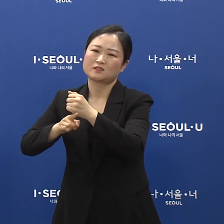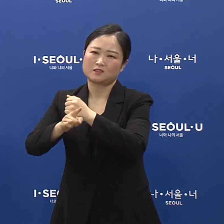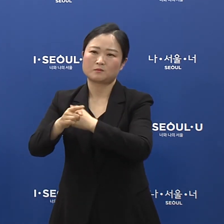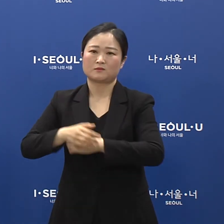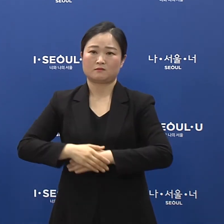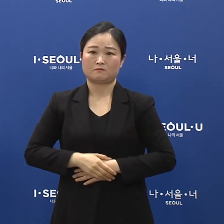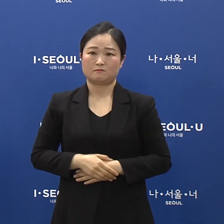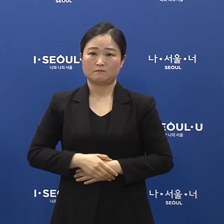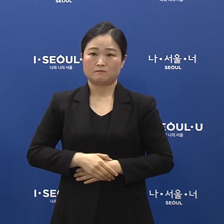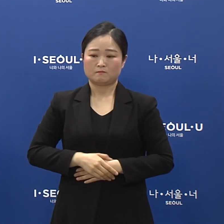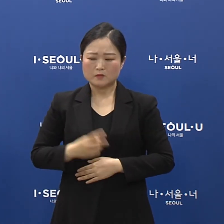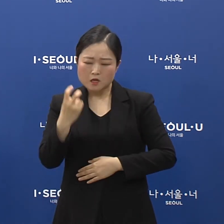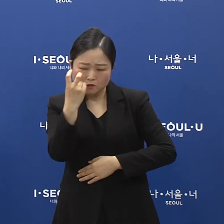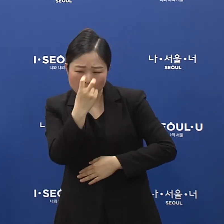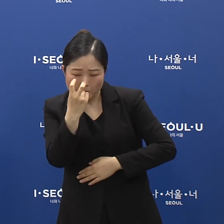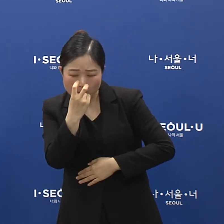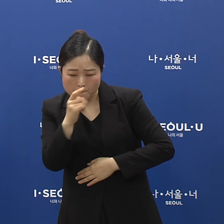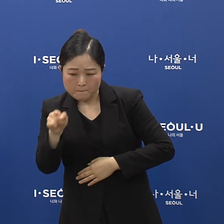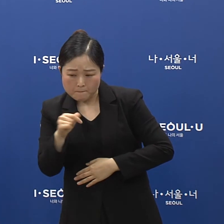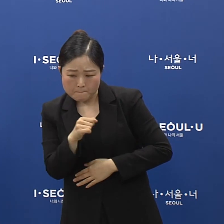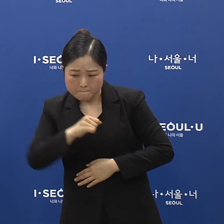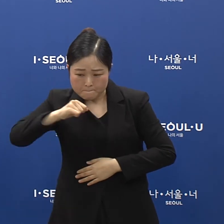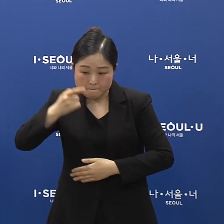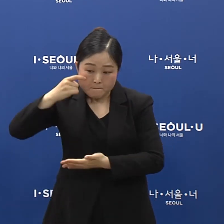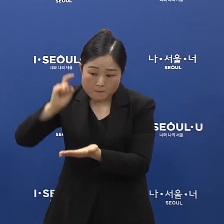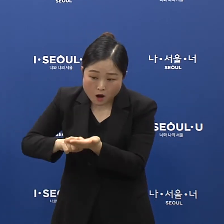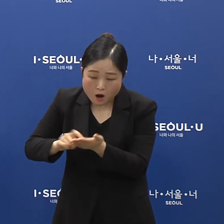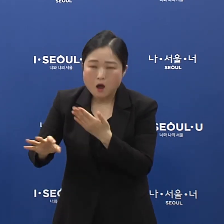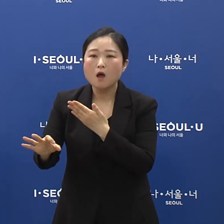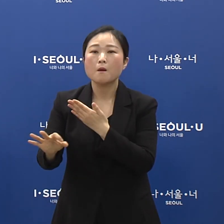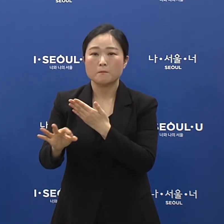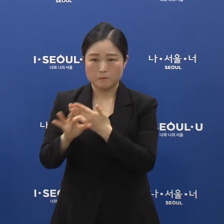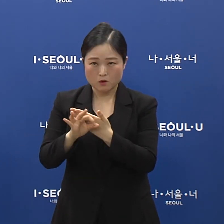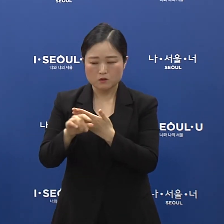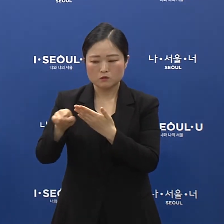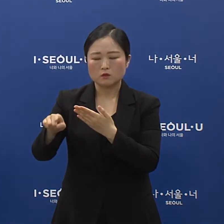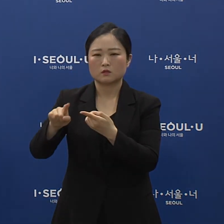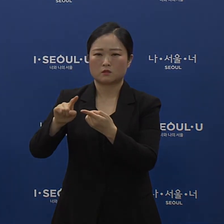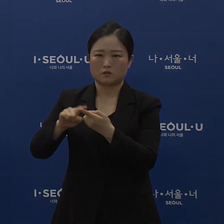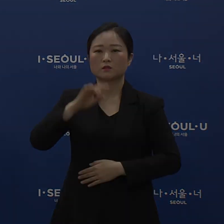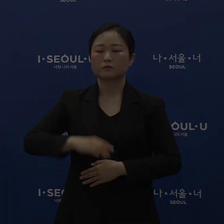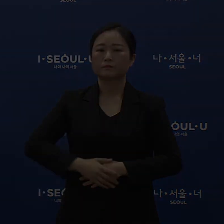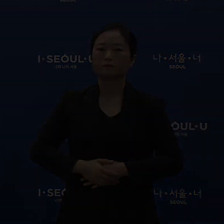점검을 했을 때 위반이 되어졌을 때는 바로 집합금지명령을 내리겠다는 이런 상황이 되겠습니다.